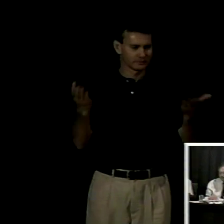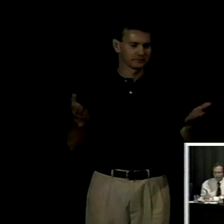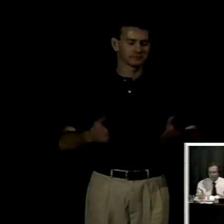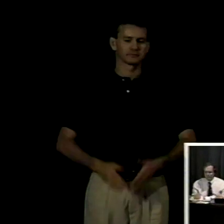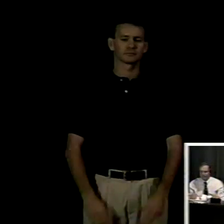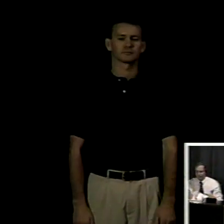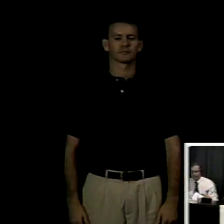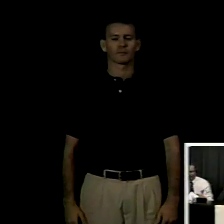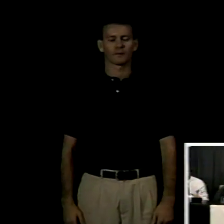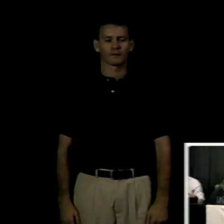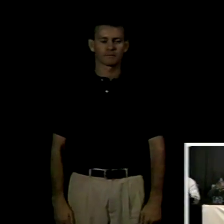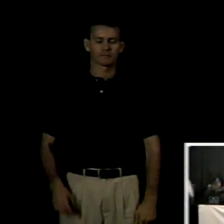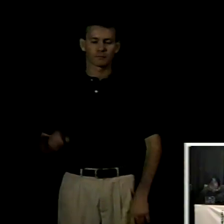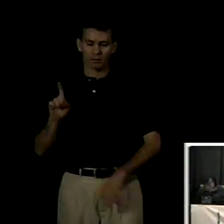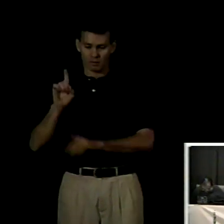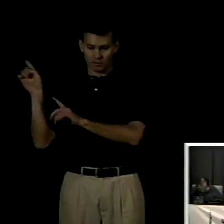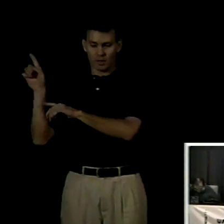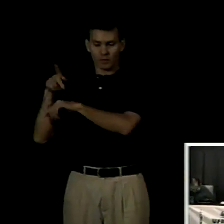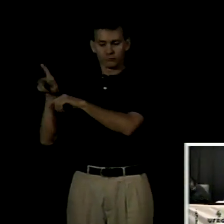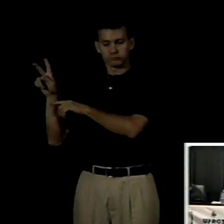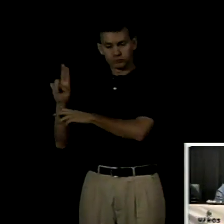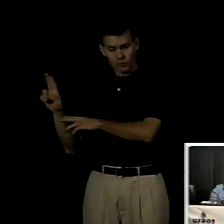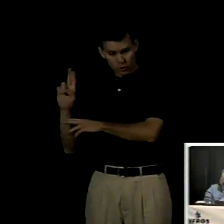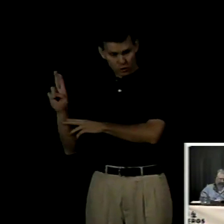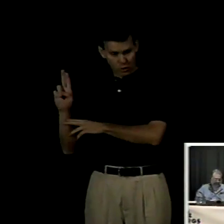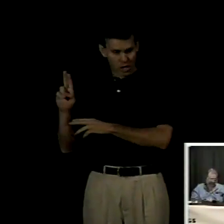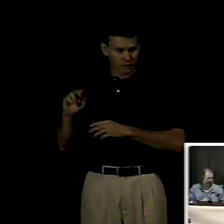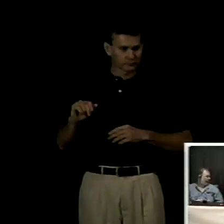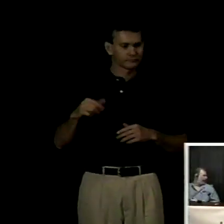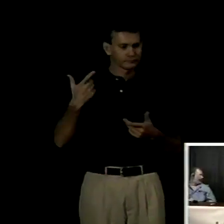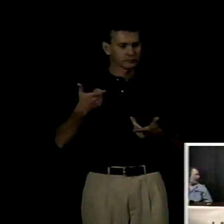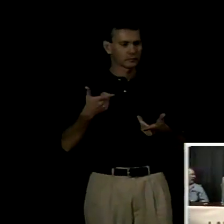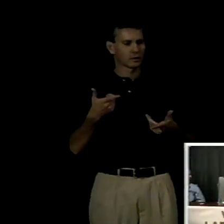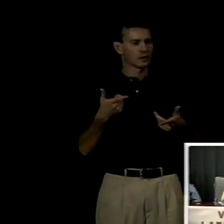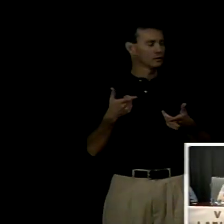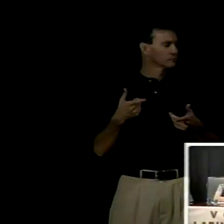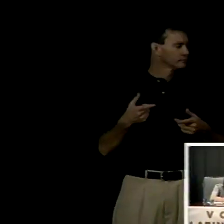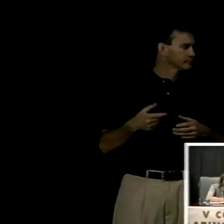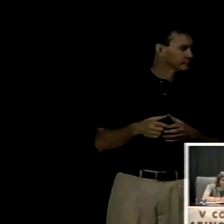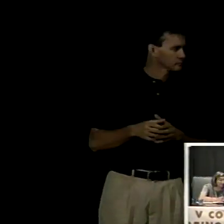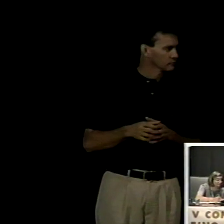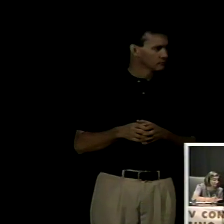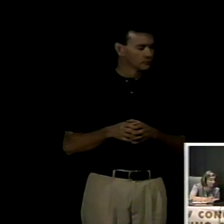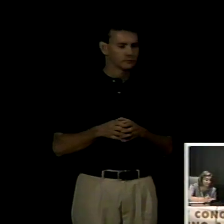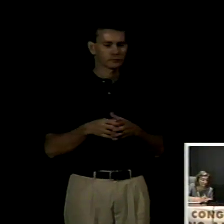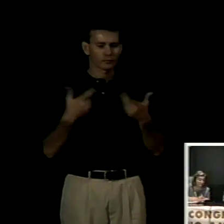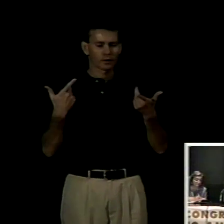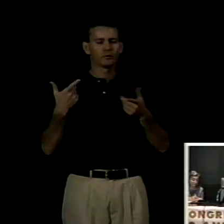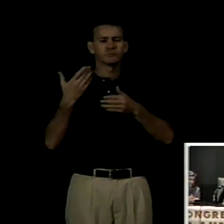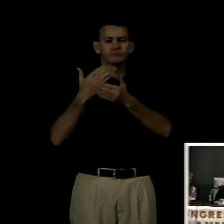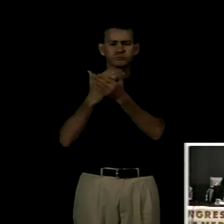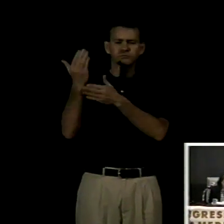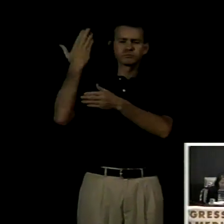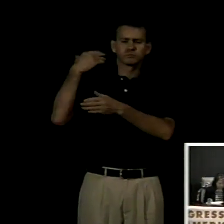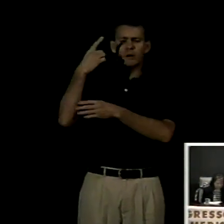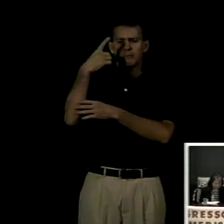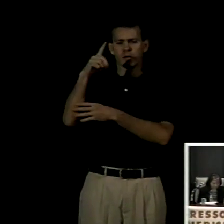en Uruguay la puesta en marcha de un plan bilingüe educación para el sordo data de 1987 y fue